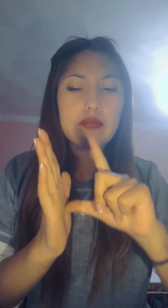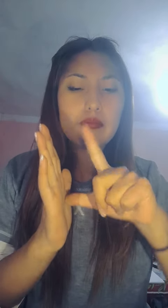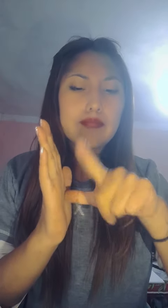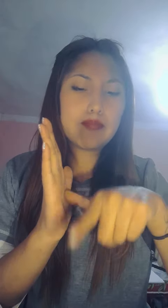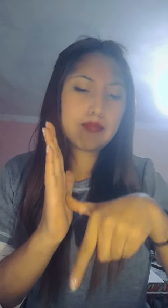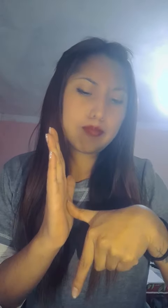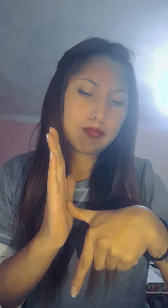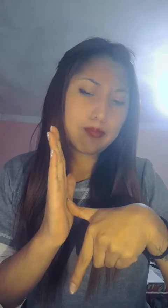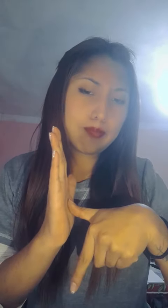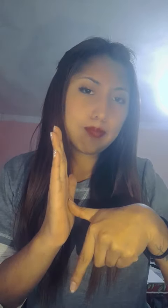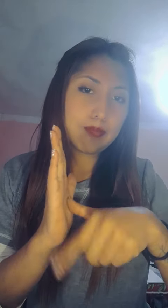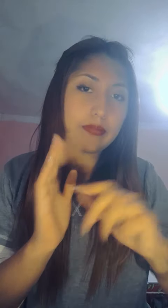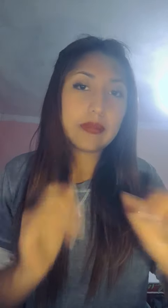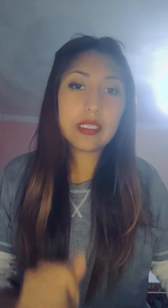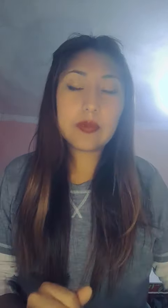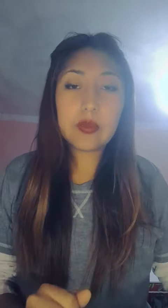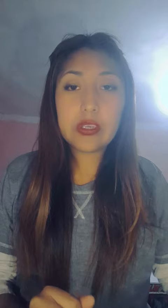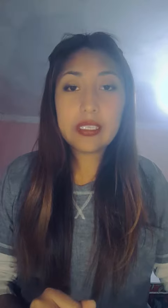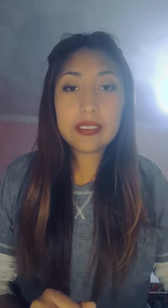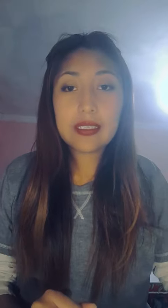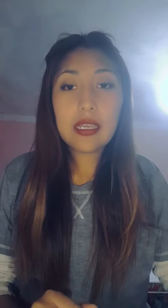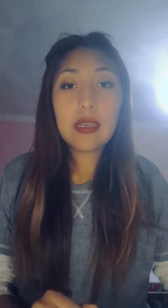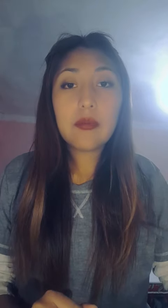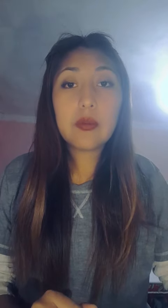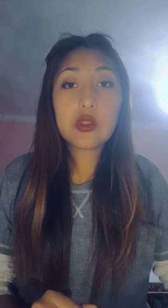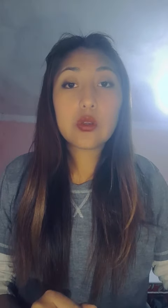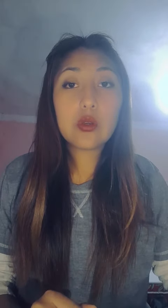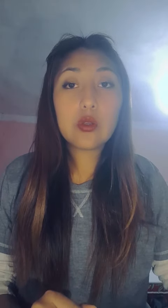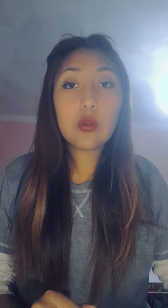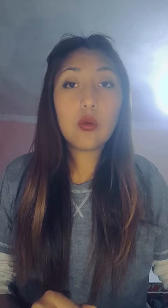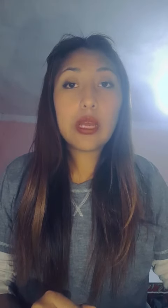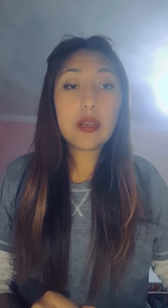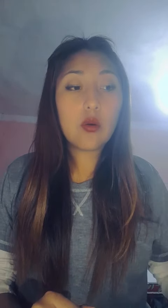vamos con luego,